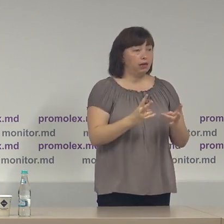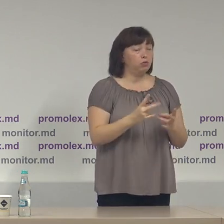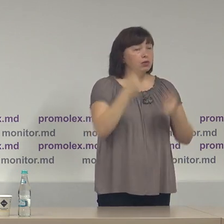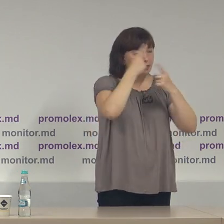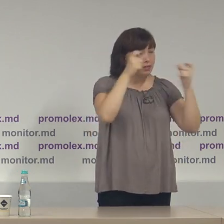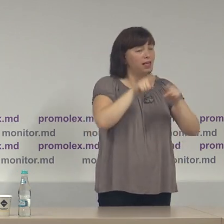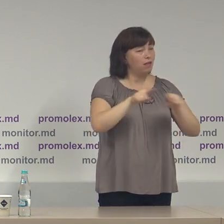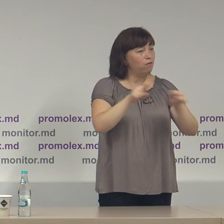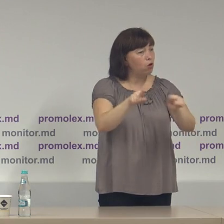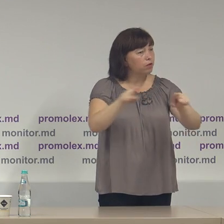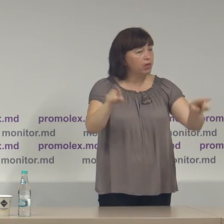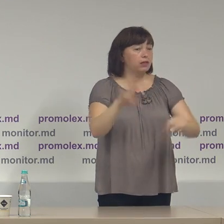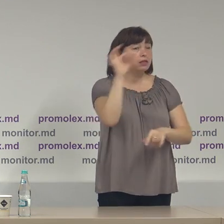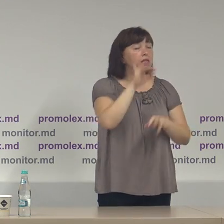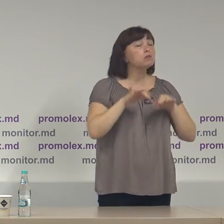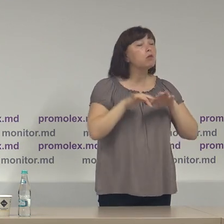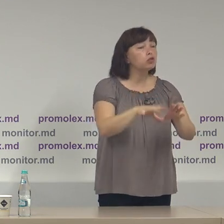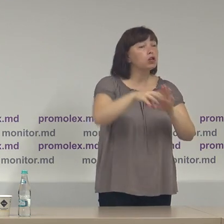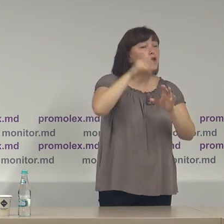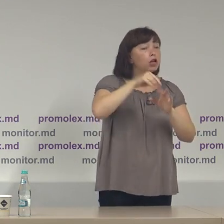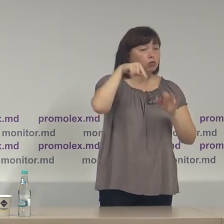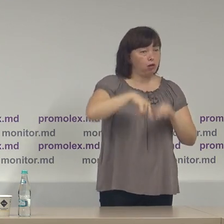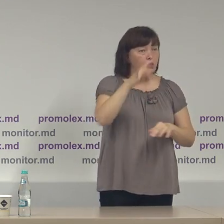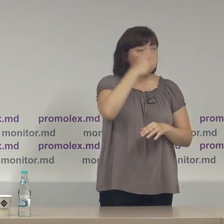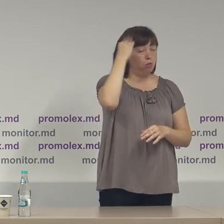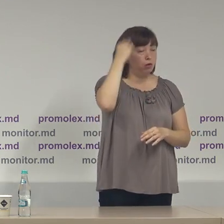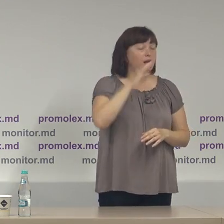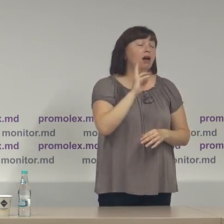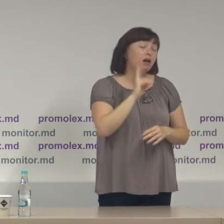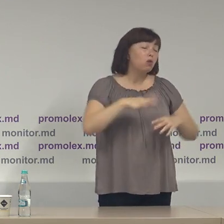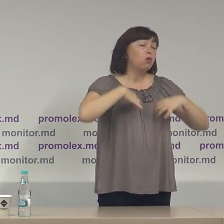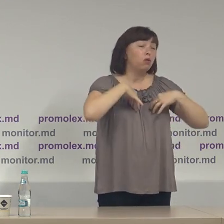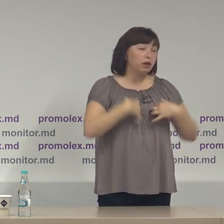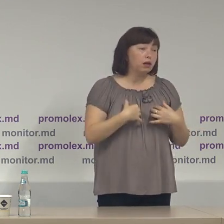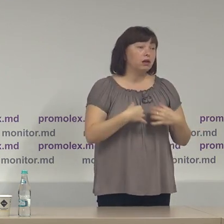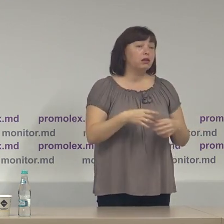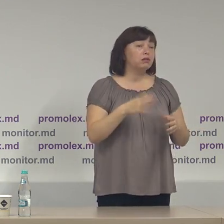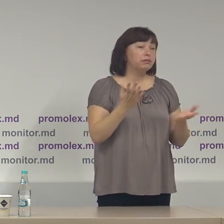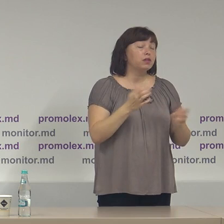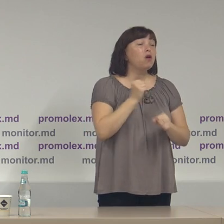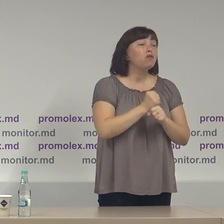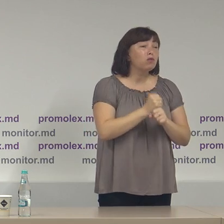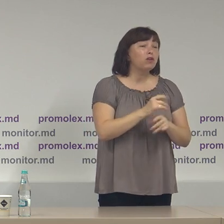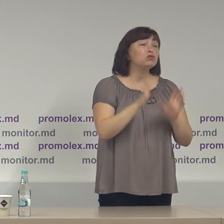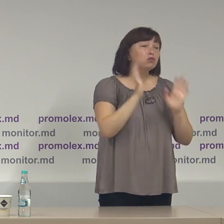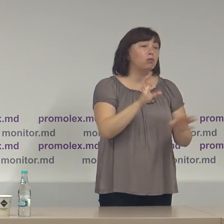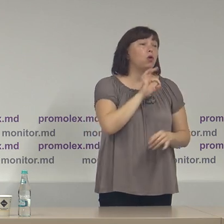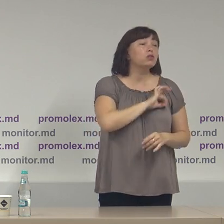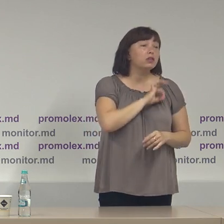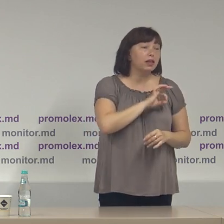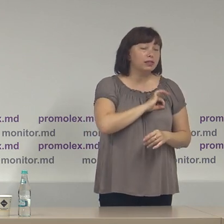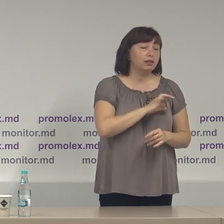informeze despre procesul electoral din Republica Moldova cu regret cel mai probabil o vor face doar utilizând